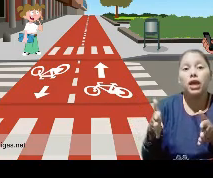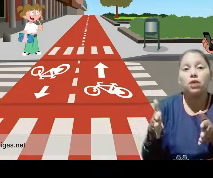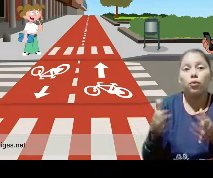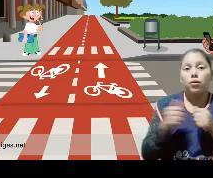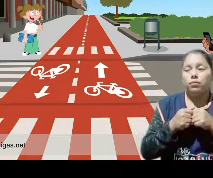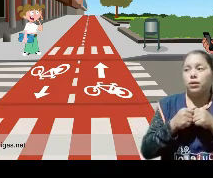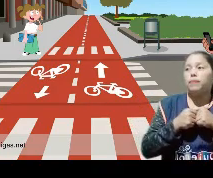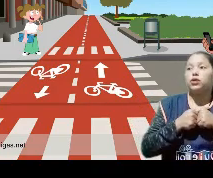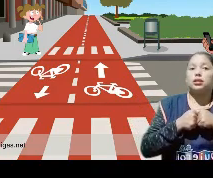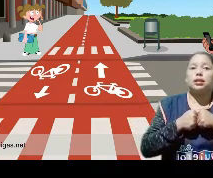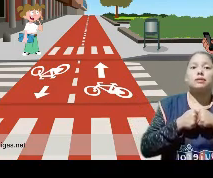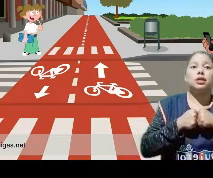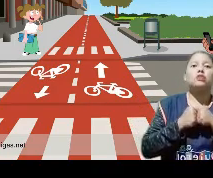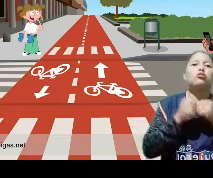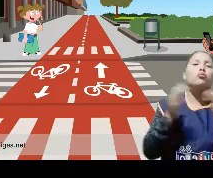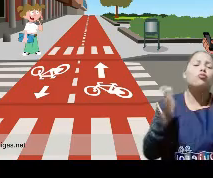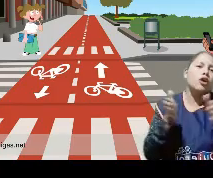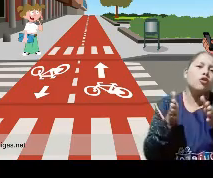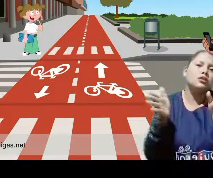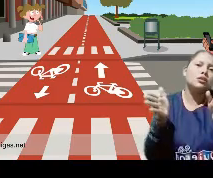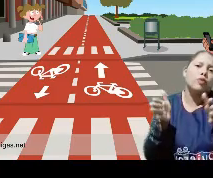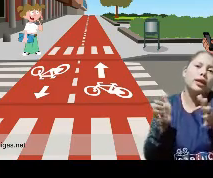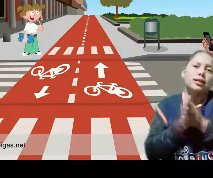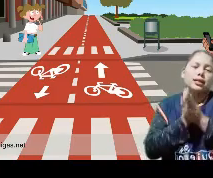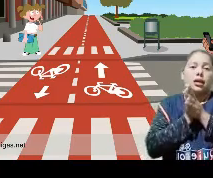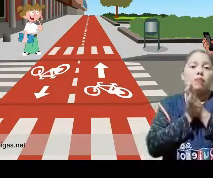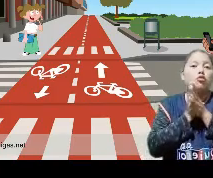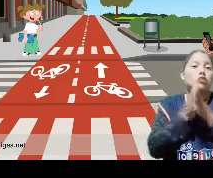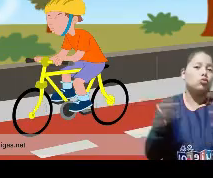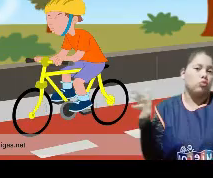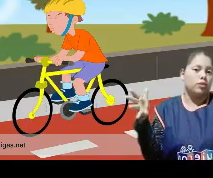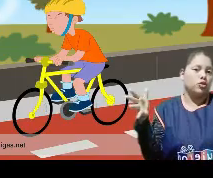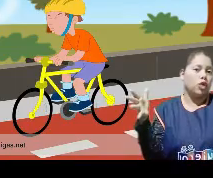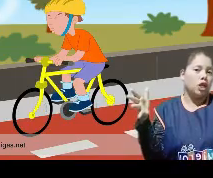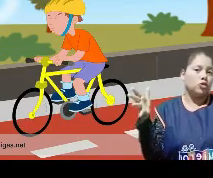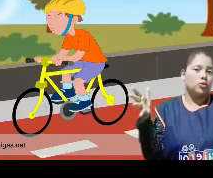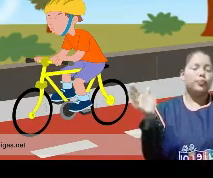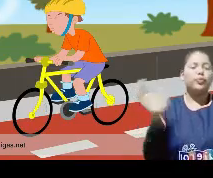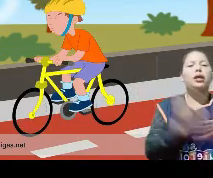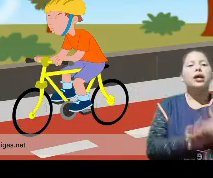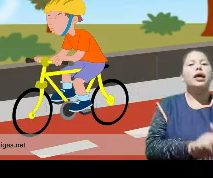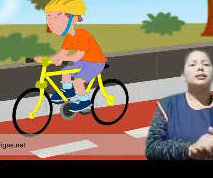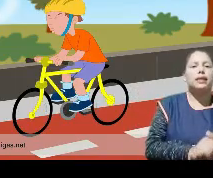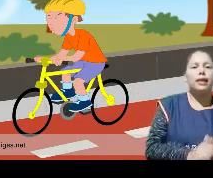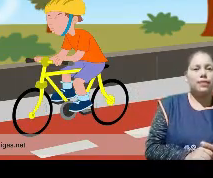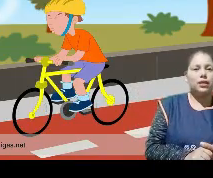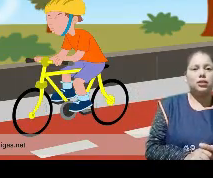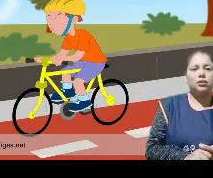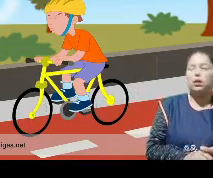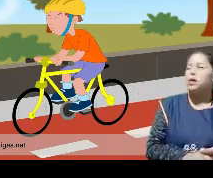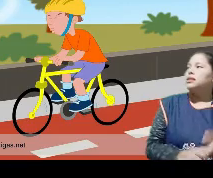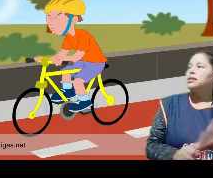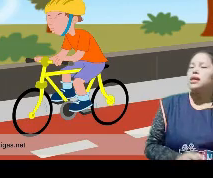pequeño, ¿verdad? Porque las bicicletas son muy angostas y muy delgaditas. En cambio, los autos son más gorditos. Excelente,